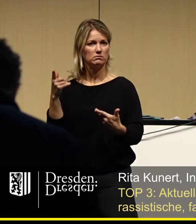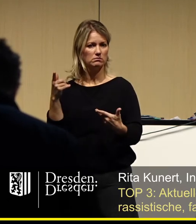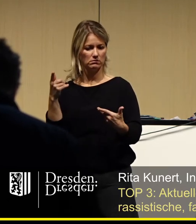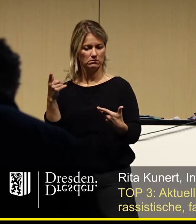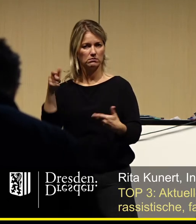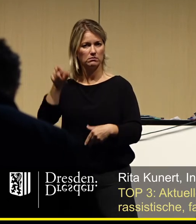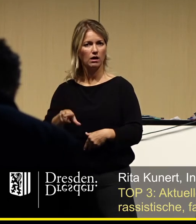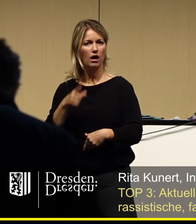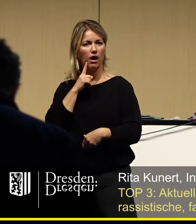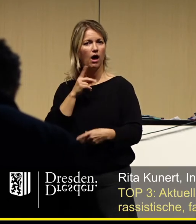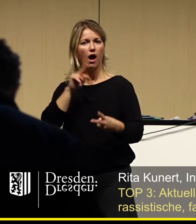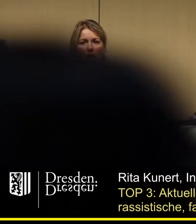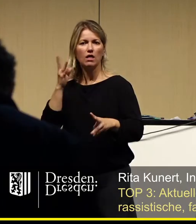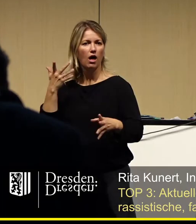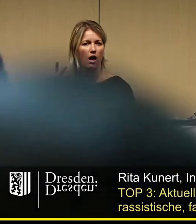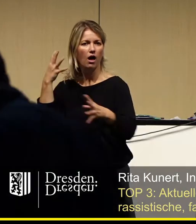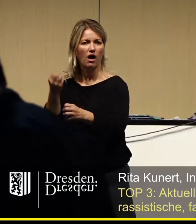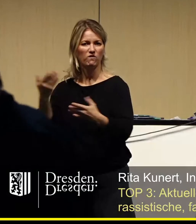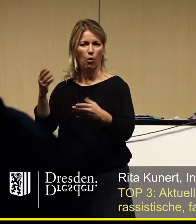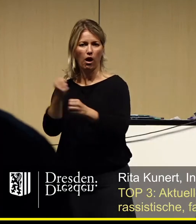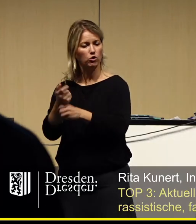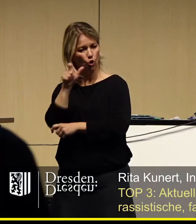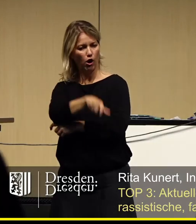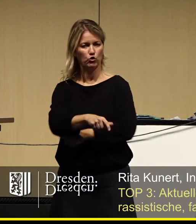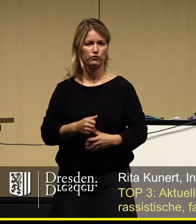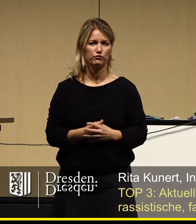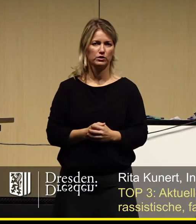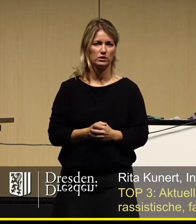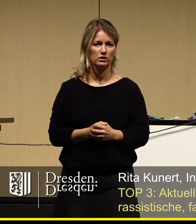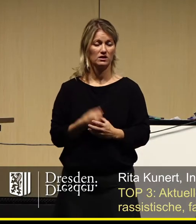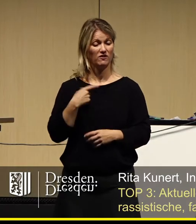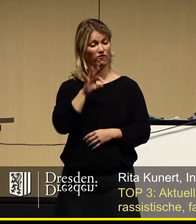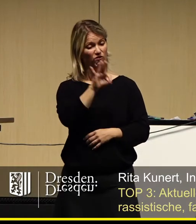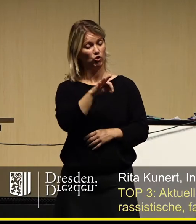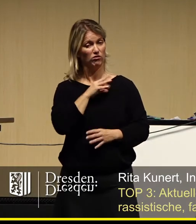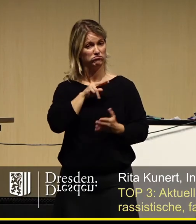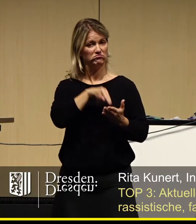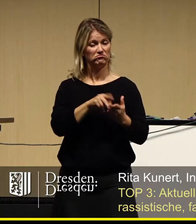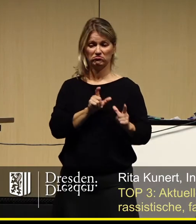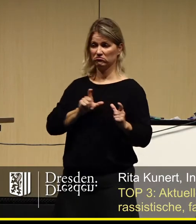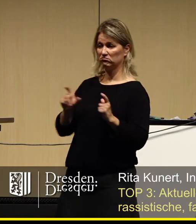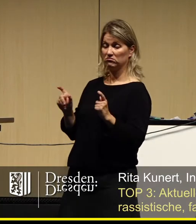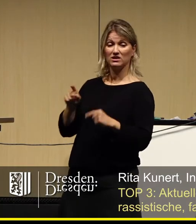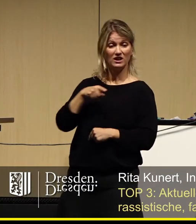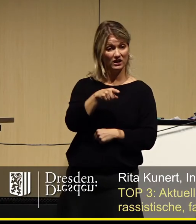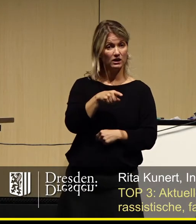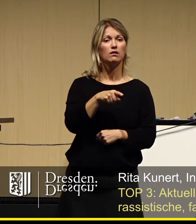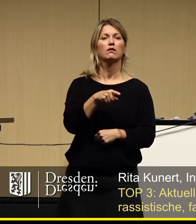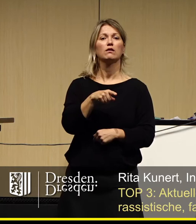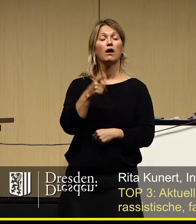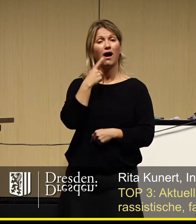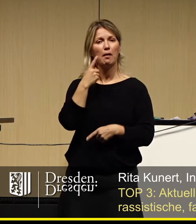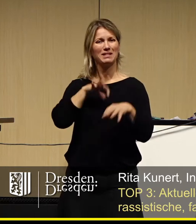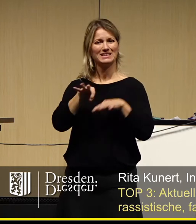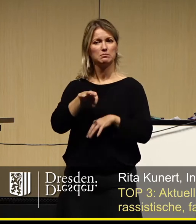können. Ich stehe hier für die Menschen, die für unseren Ministerpräsidenten Gewalttäter und